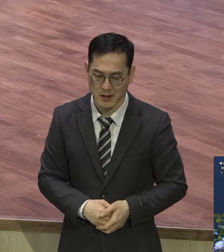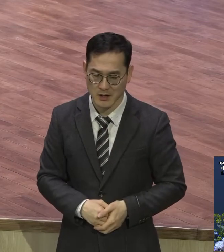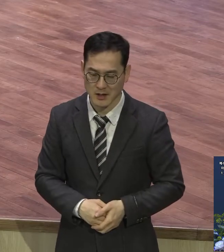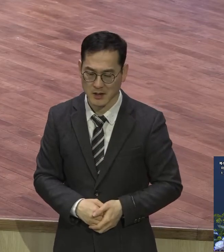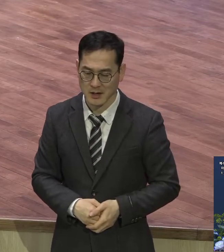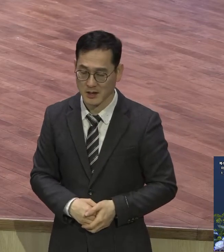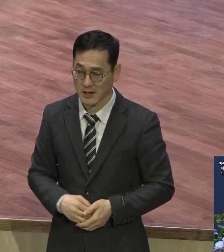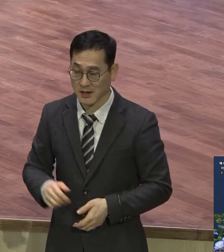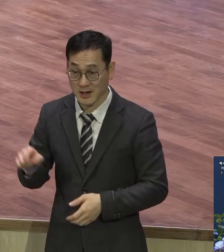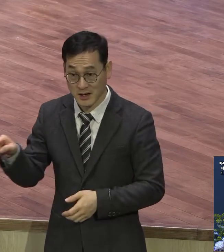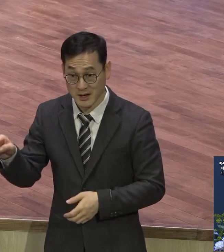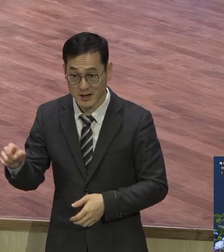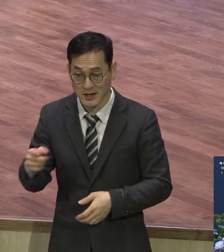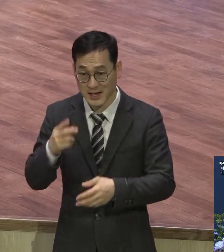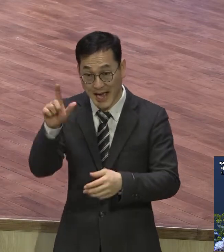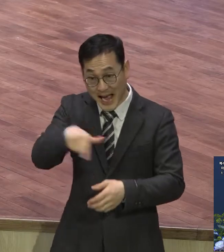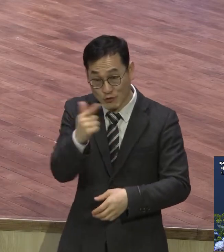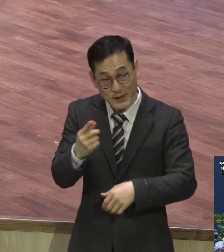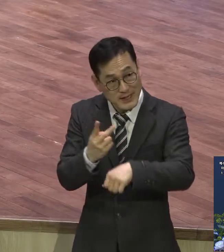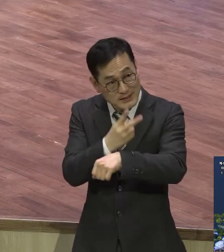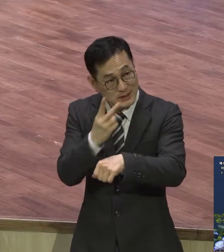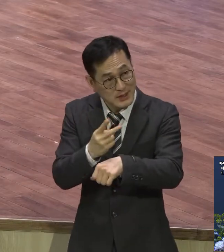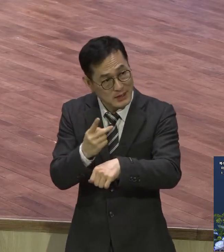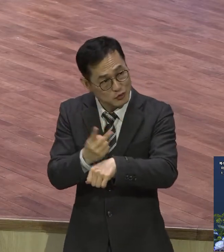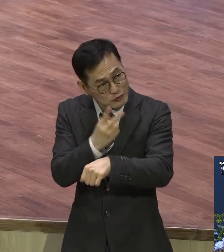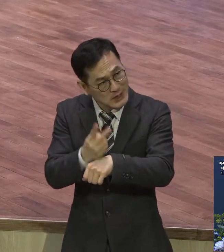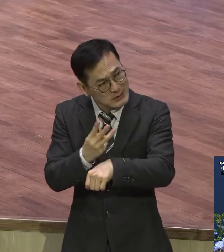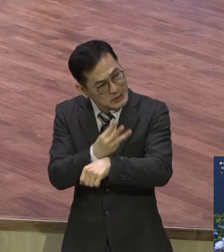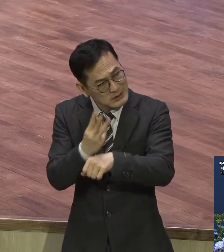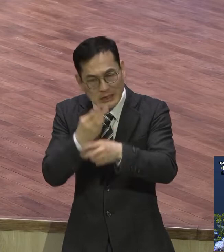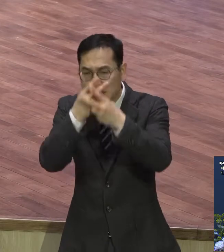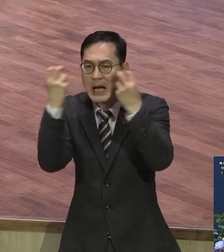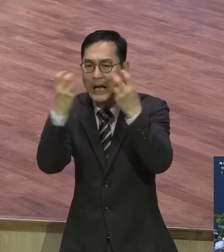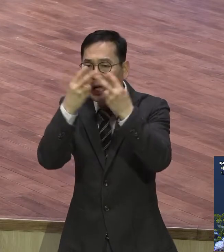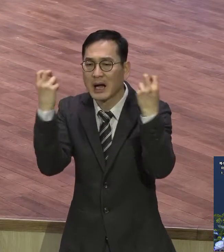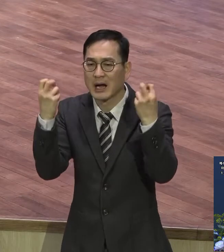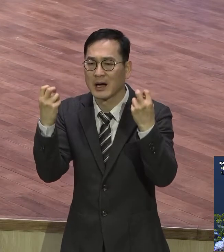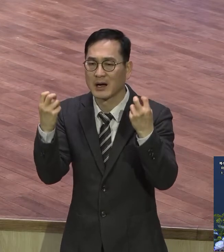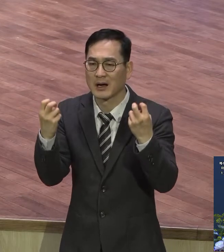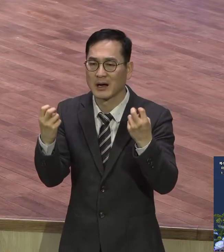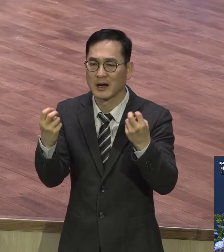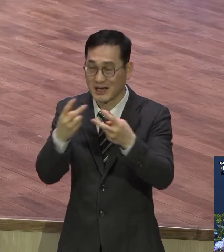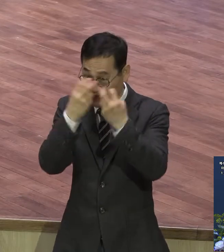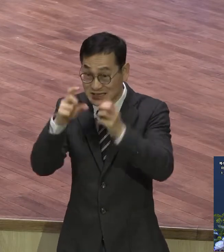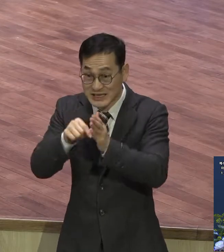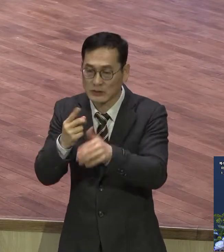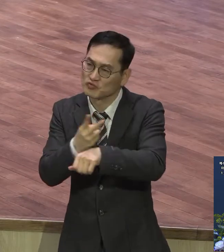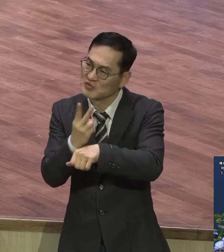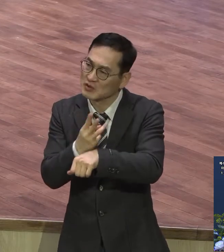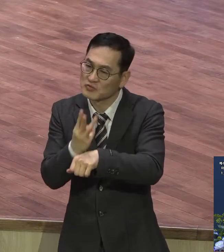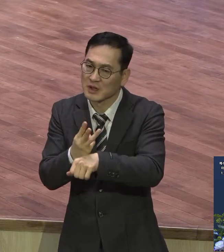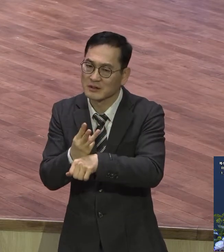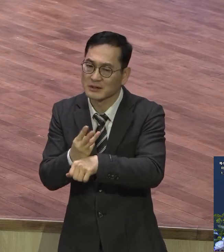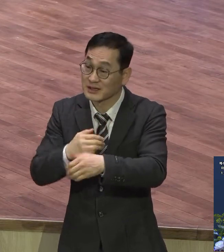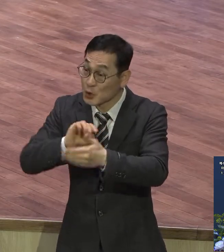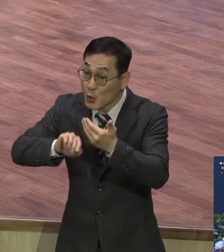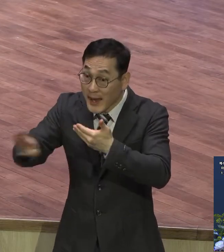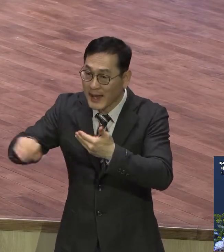하루에 두 시간 한 시간 두 시간 자고 일한대요 죽기 살기로 14만 4천 에 들어가요